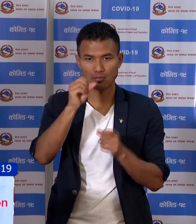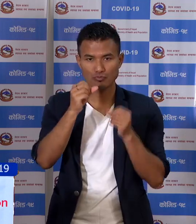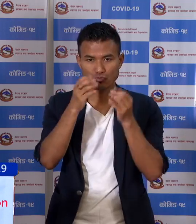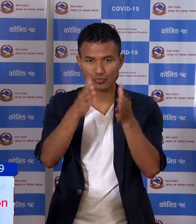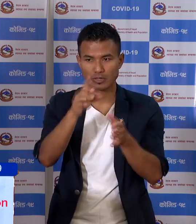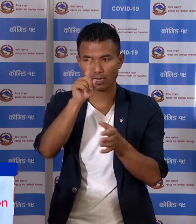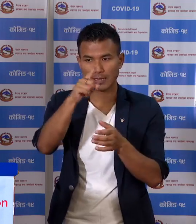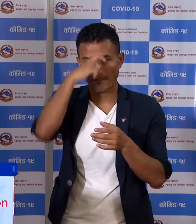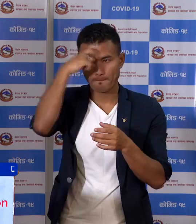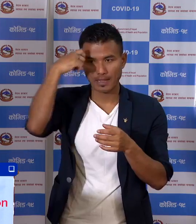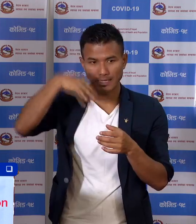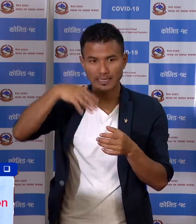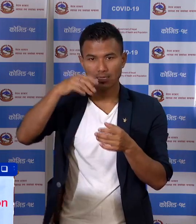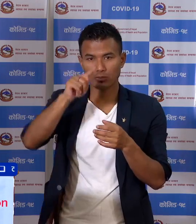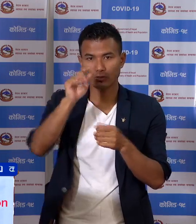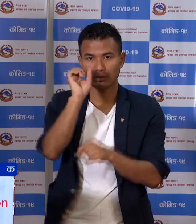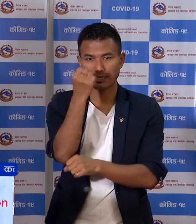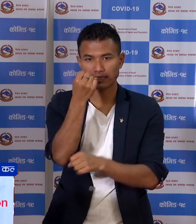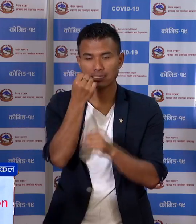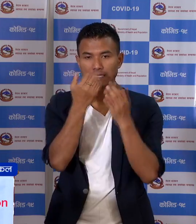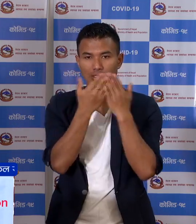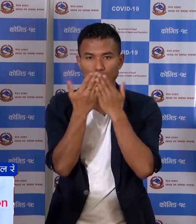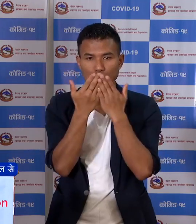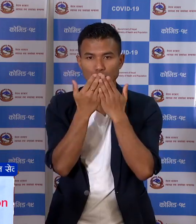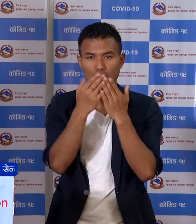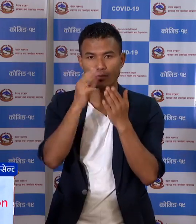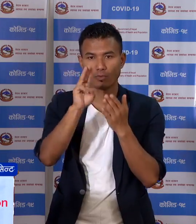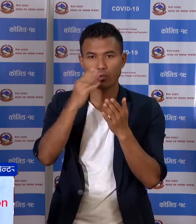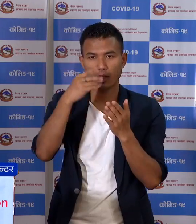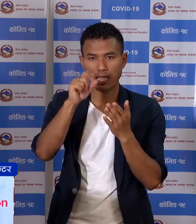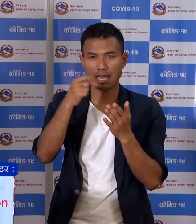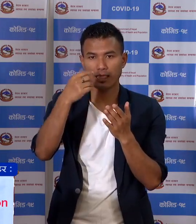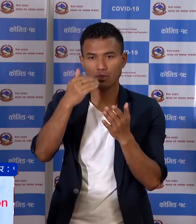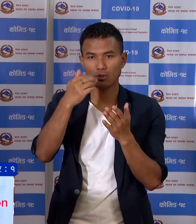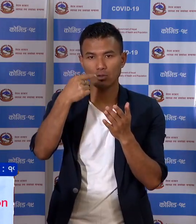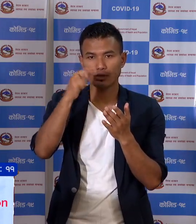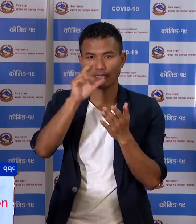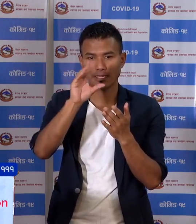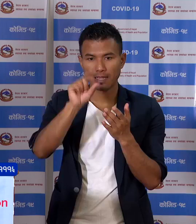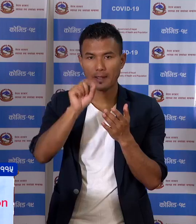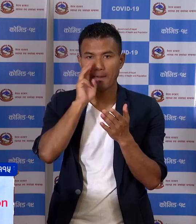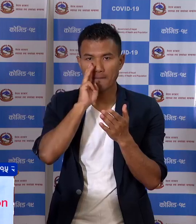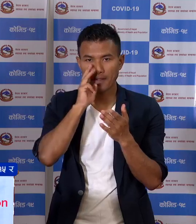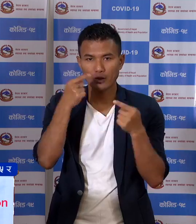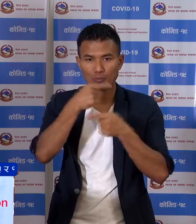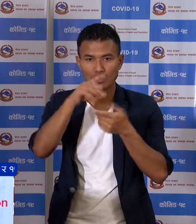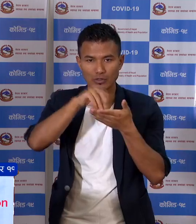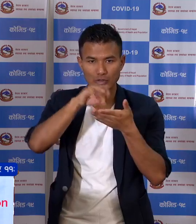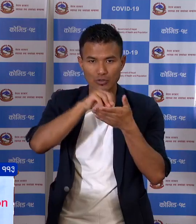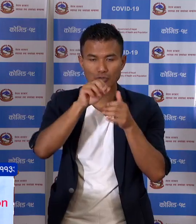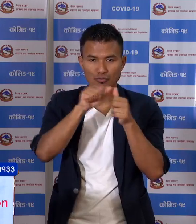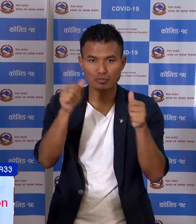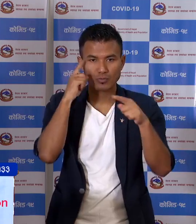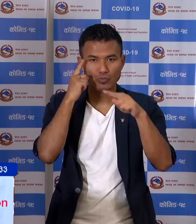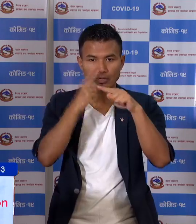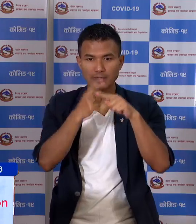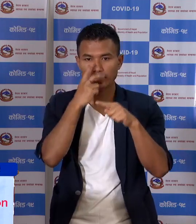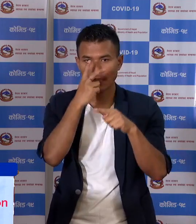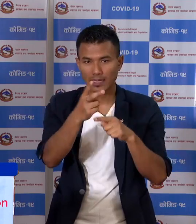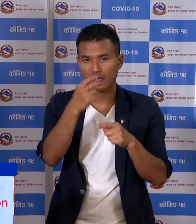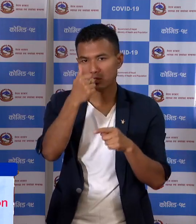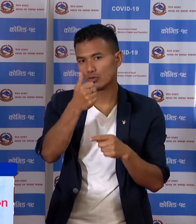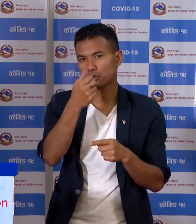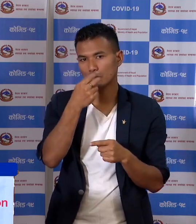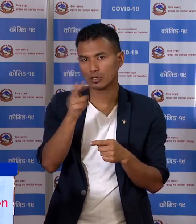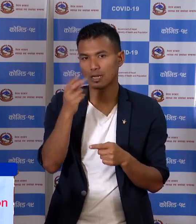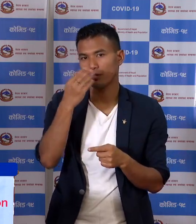राष्ट्रे प्रावी इस्कूल माहातनिया मा गरी एको नमुना शंकलन मा पोजेटिव देखीनु भयका